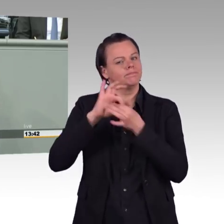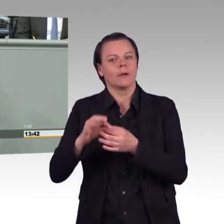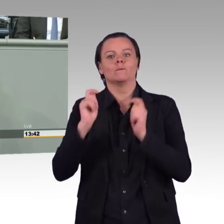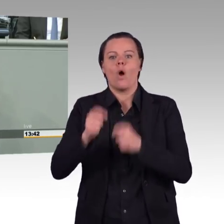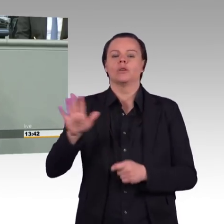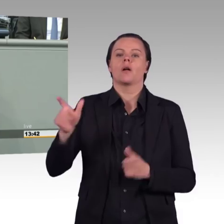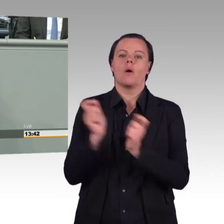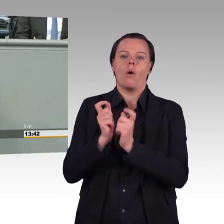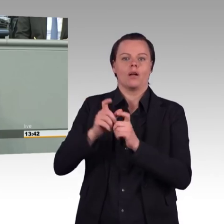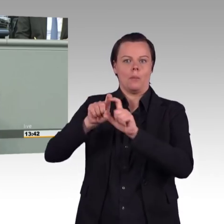verdammt recht.